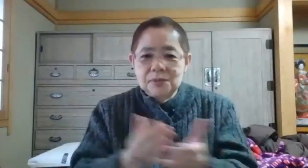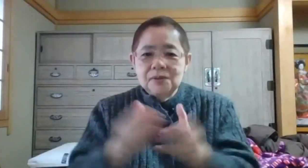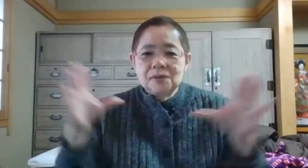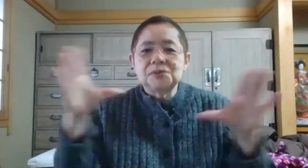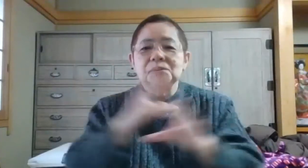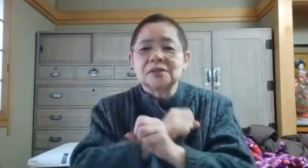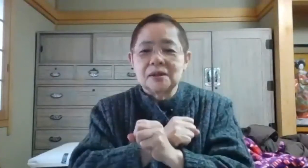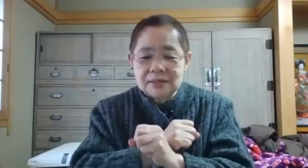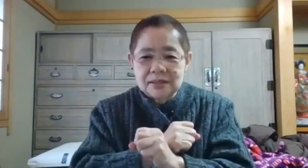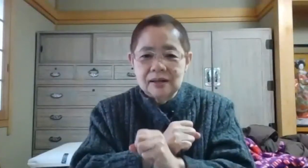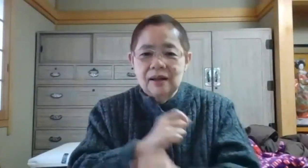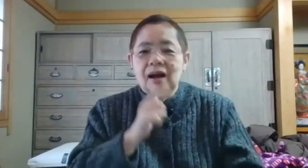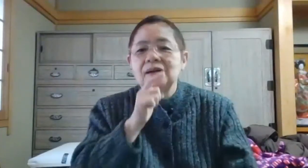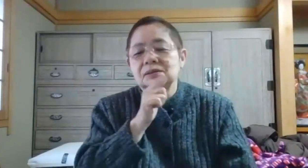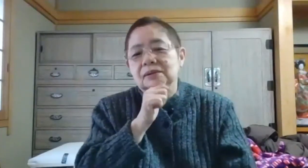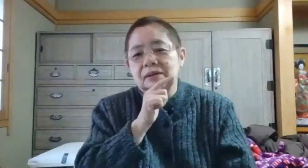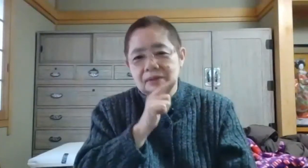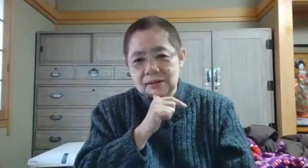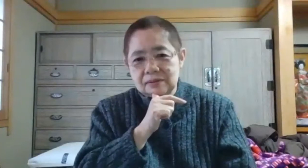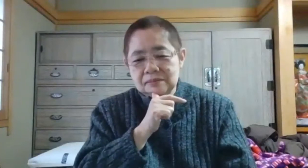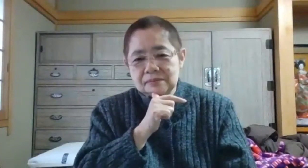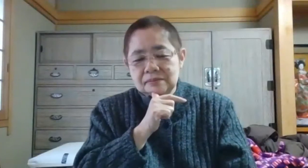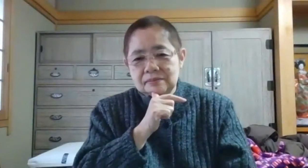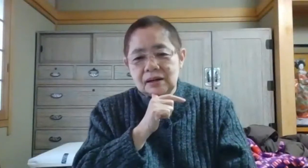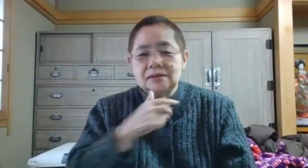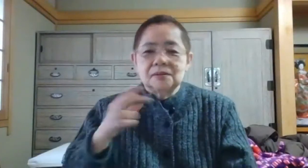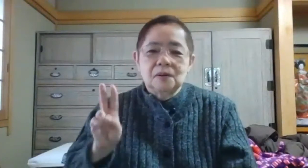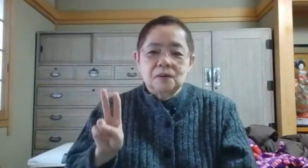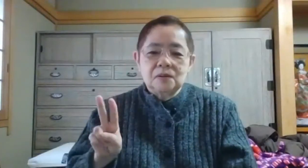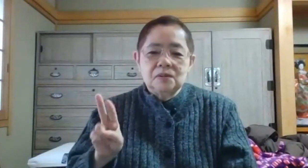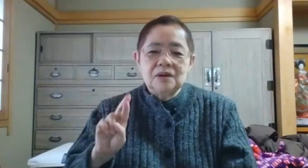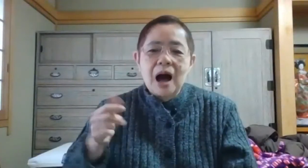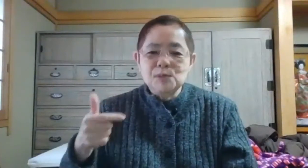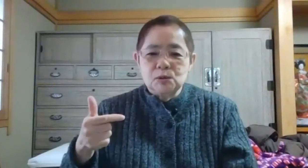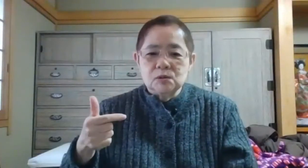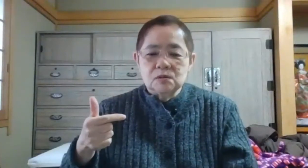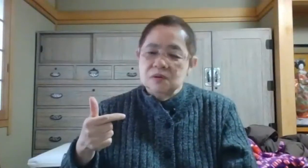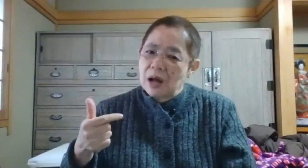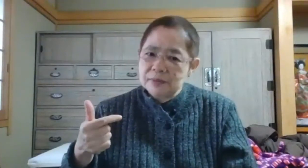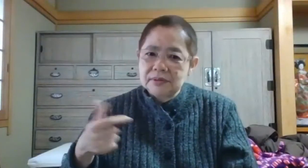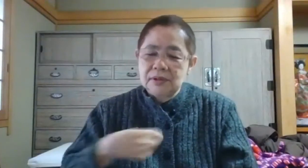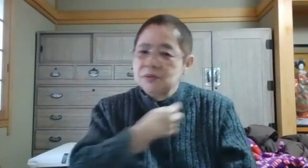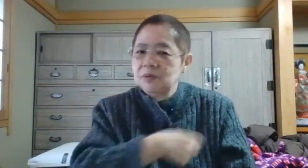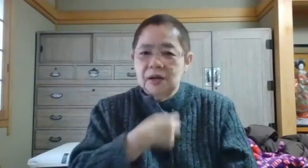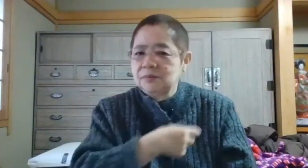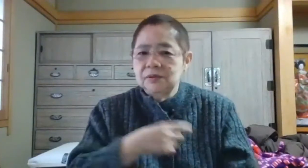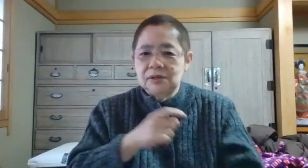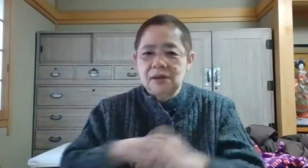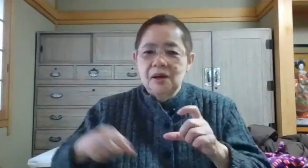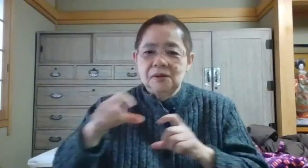払拭されましたあそうなのかとまあその恨む恨むっていうような気持ちよ